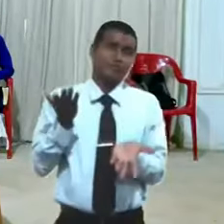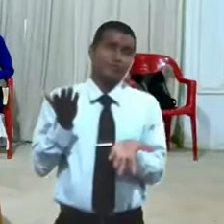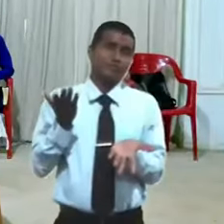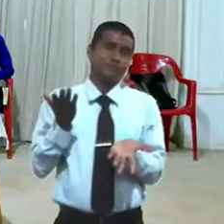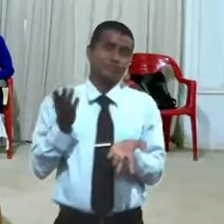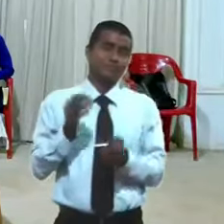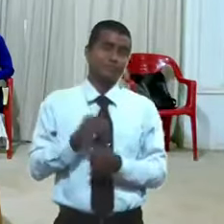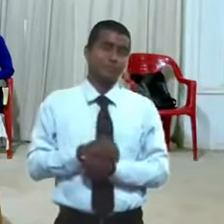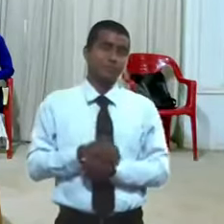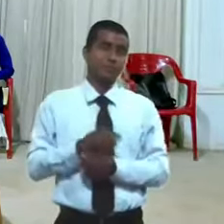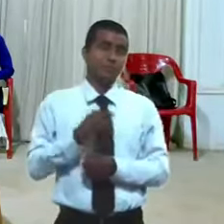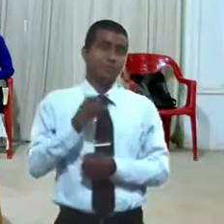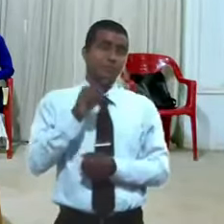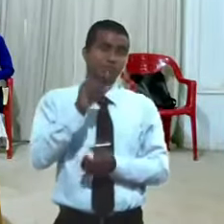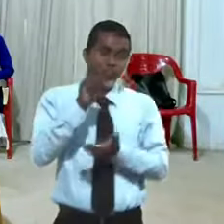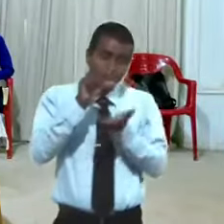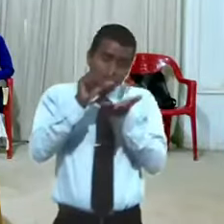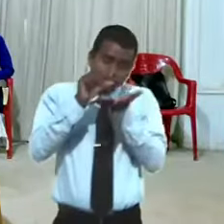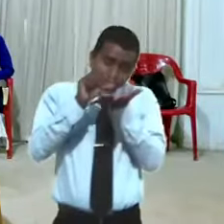eres un burrito